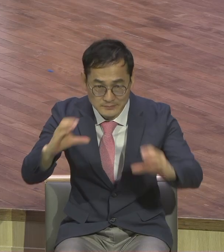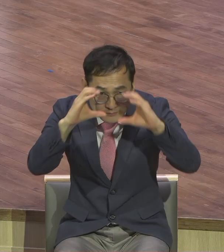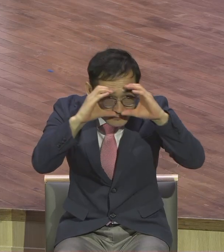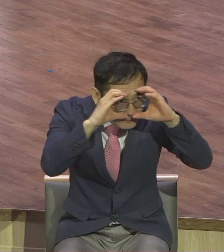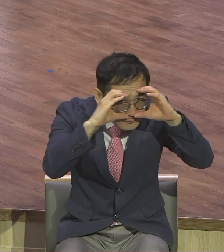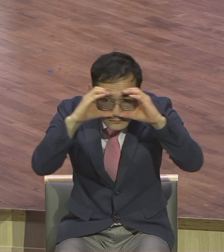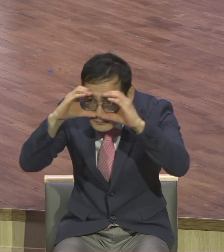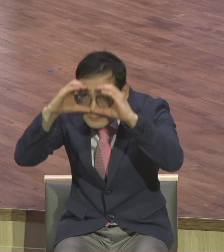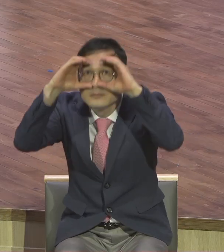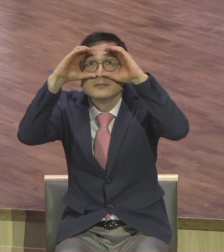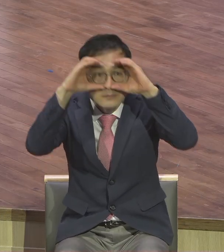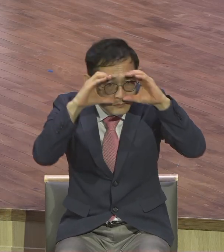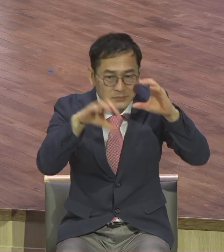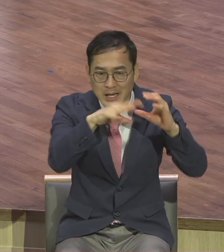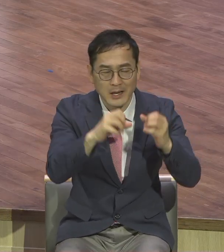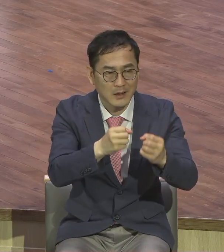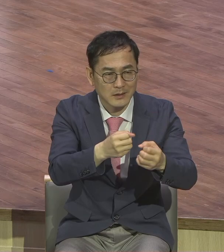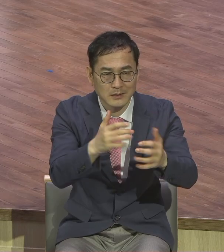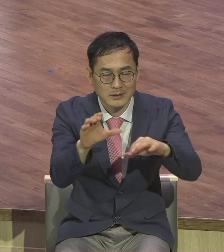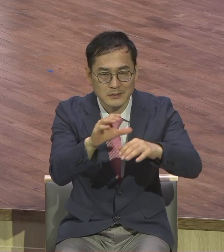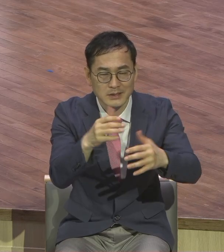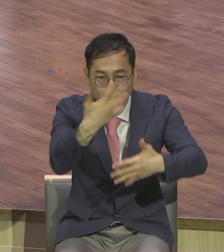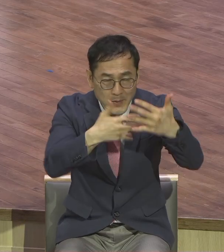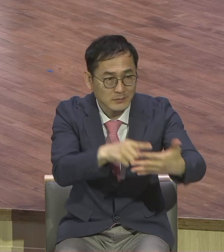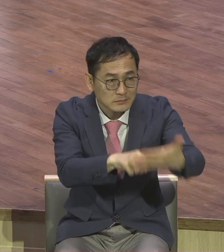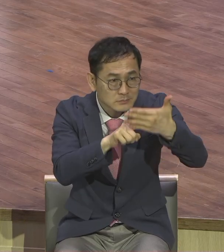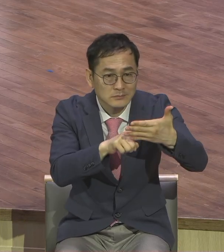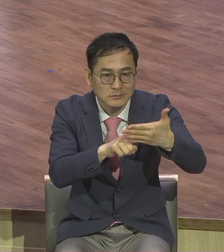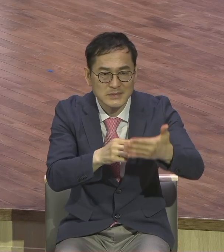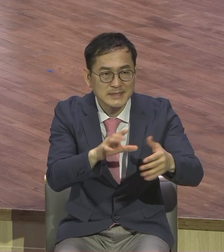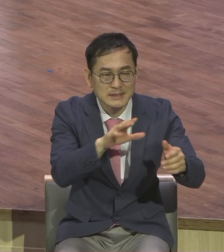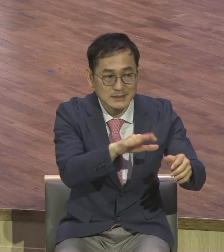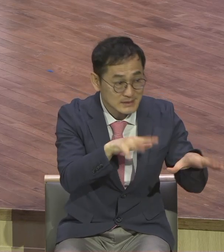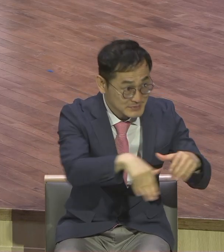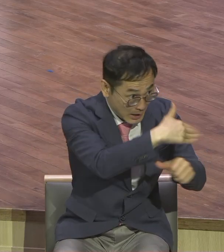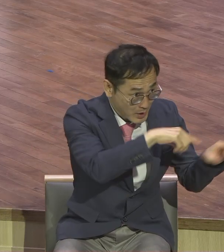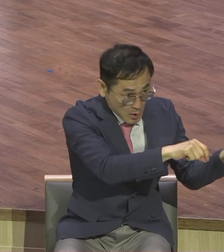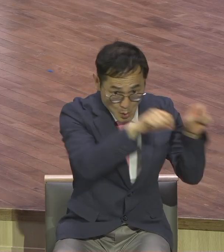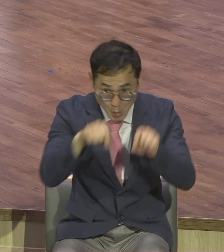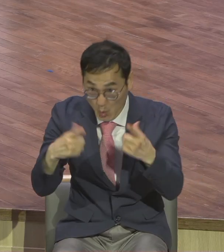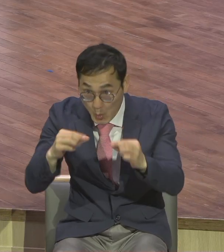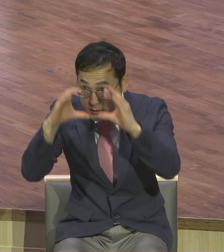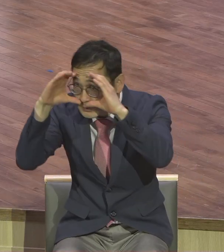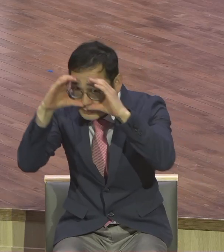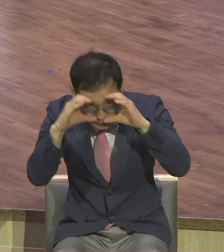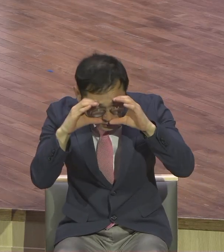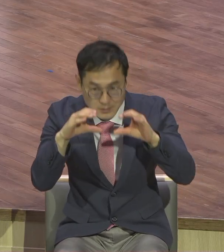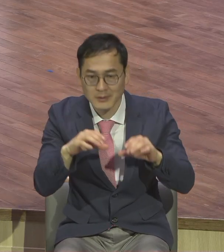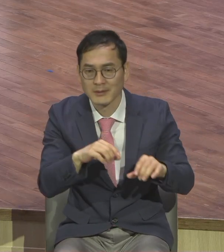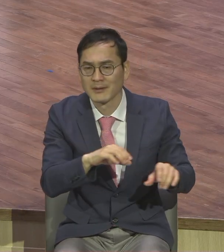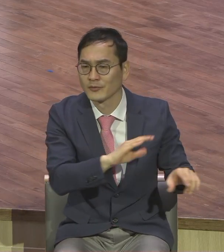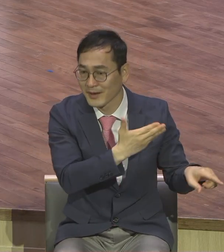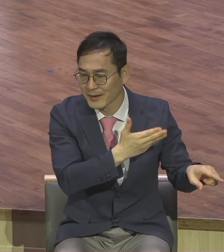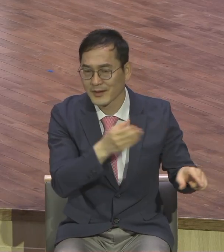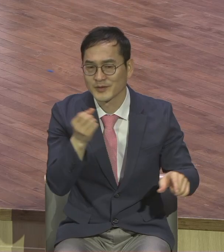하면 이제 5차 산업혁명은 그야말로 바이오테크놀로지, BT인